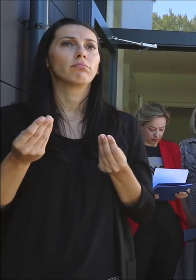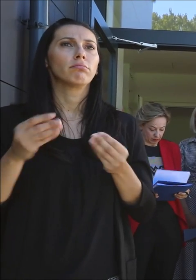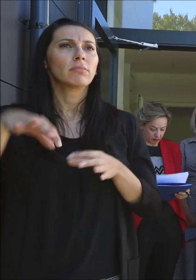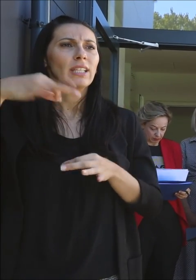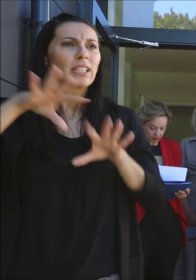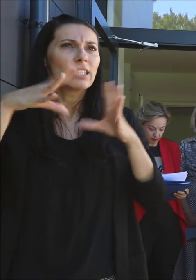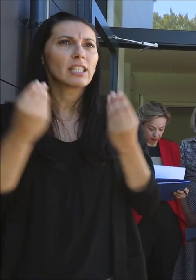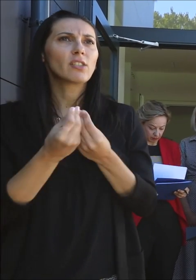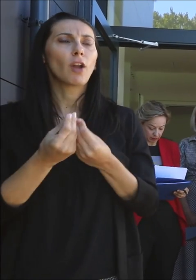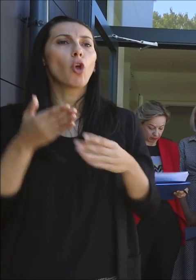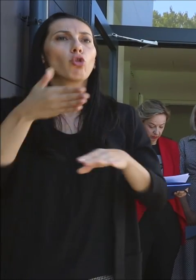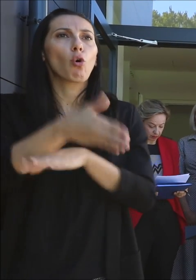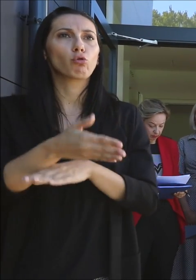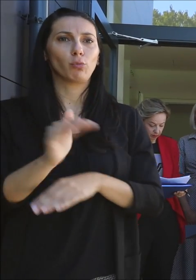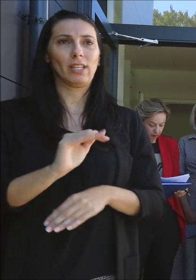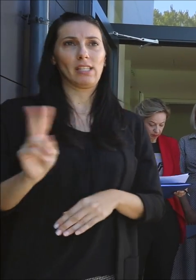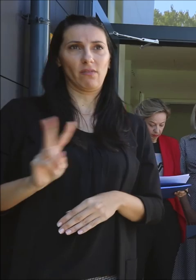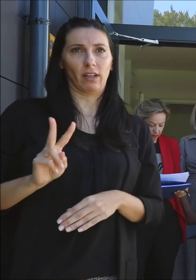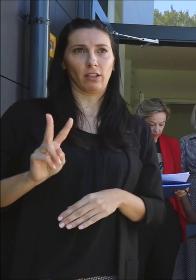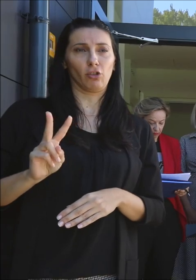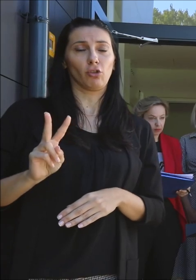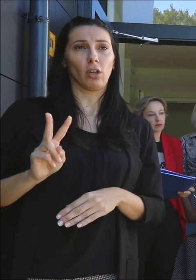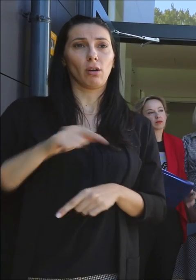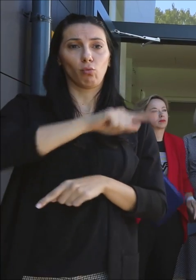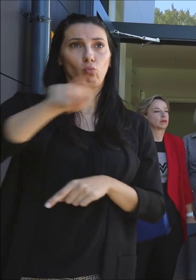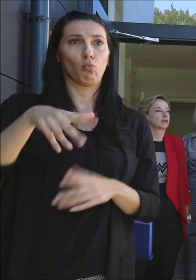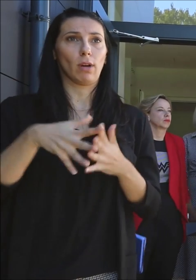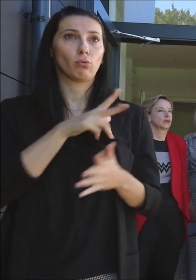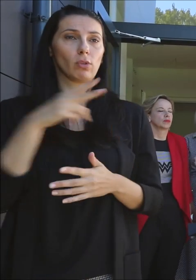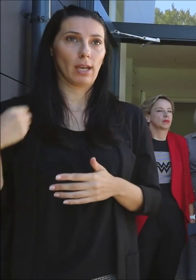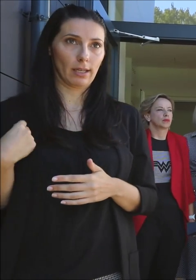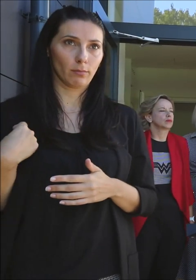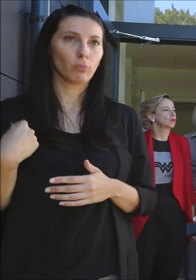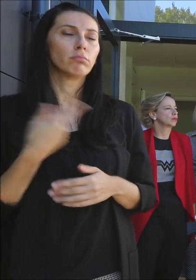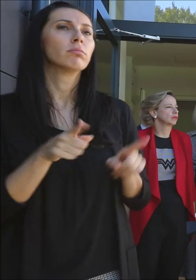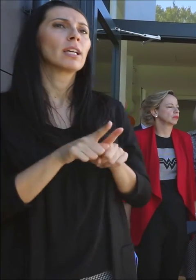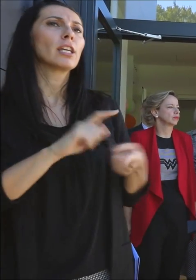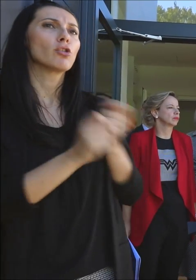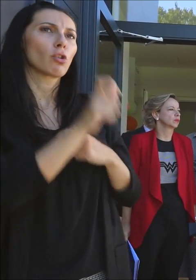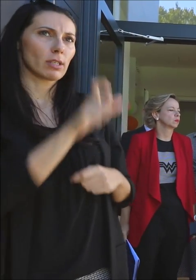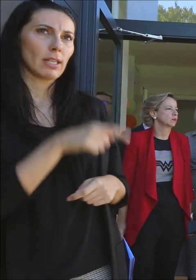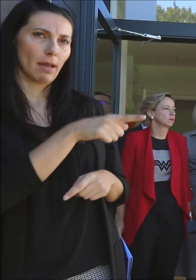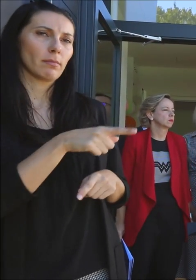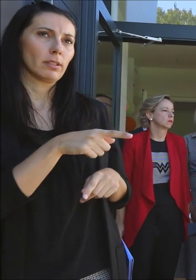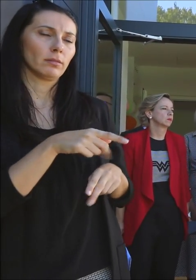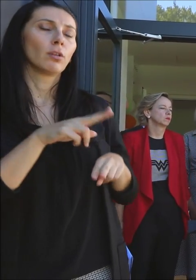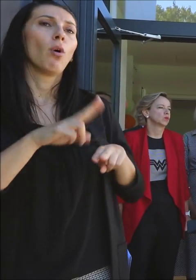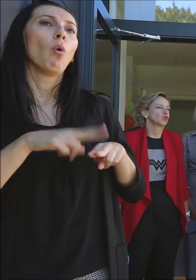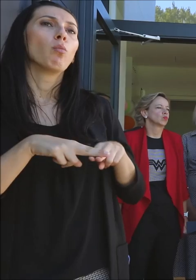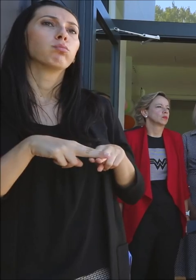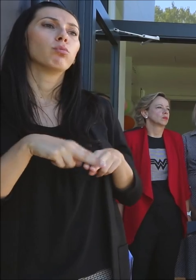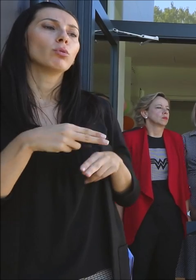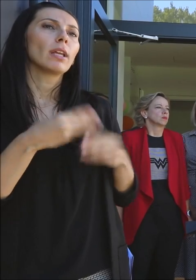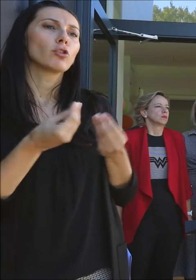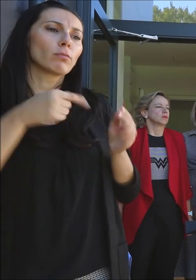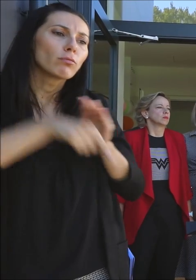dostupnost dječjih vrtića cijelo djeci u Zagrebu. Što se toga tiče, tu će isto tako zameniti, za gledanašanica reći